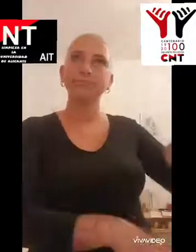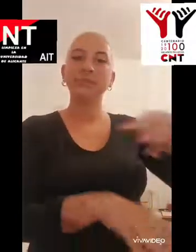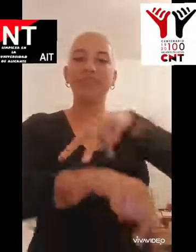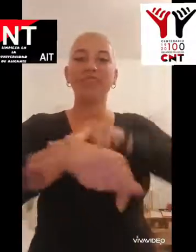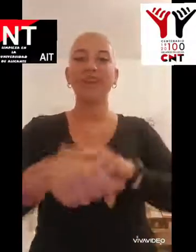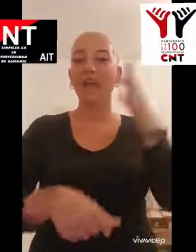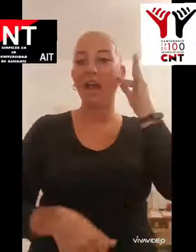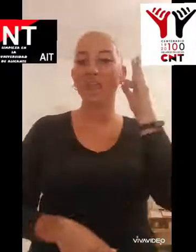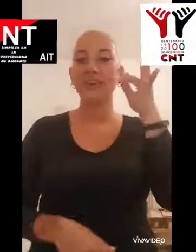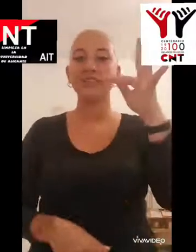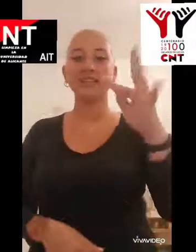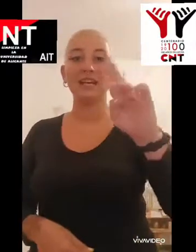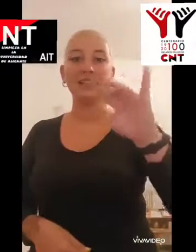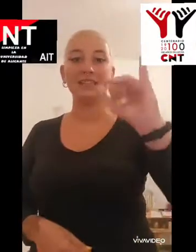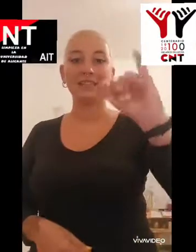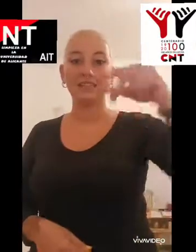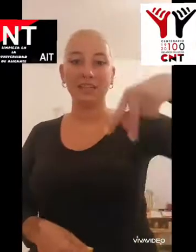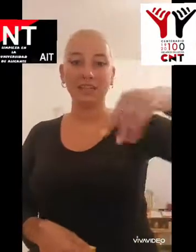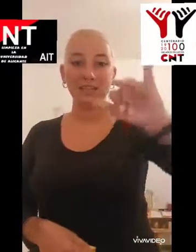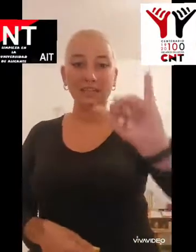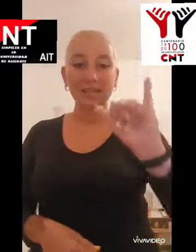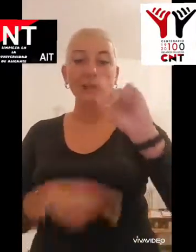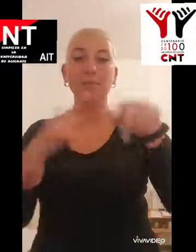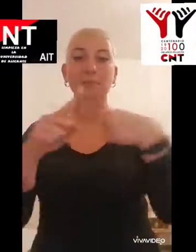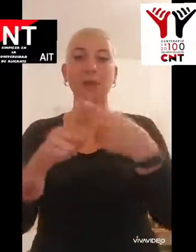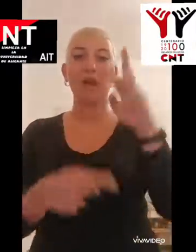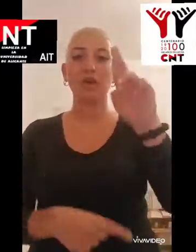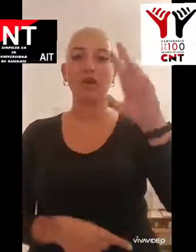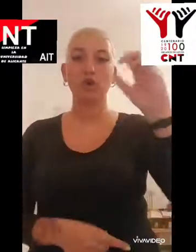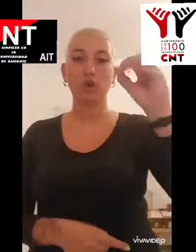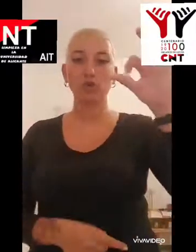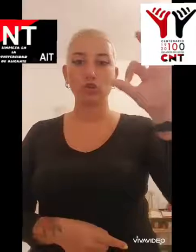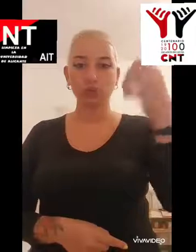afiliadas, nos tocan a todos y todas. Saludos, compañeros y compañeras.